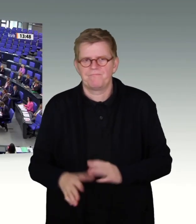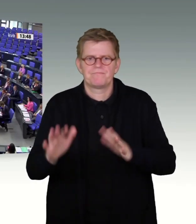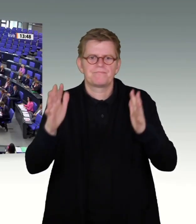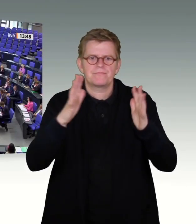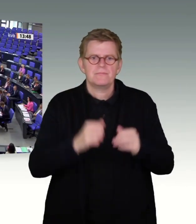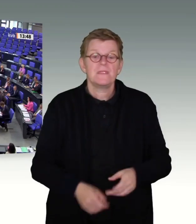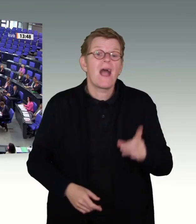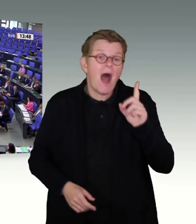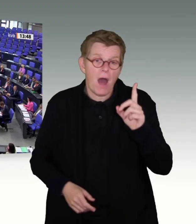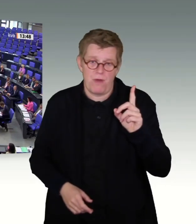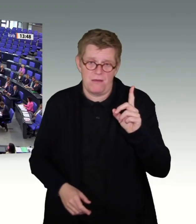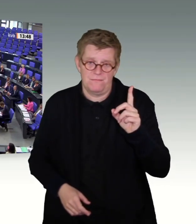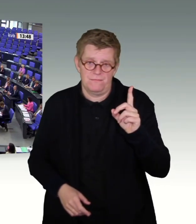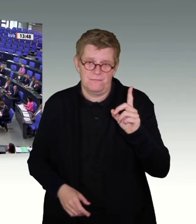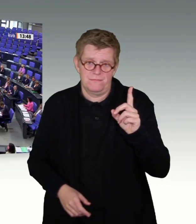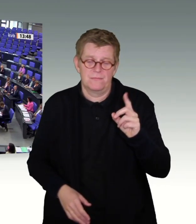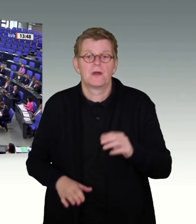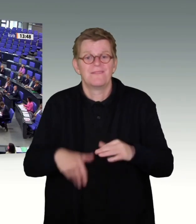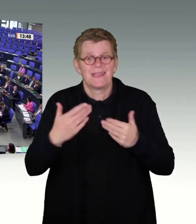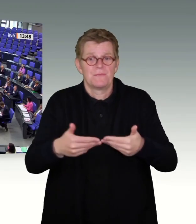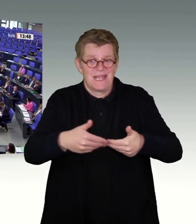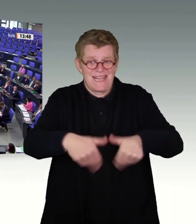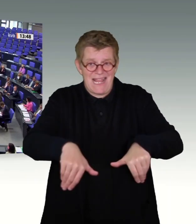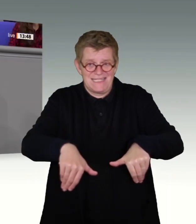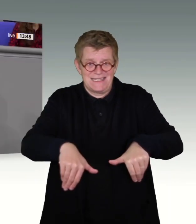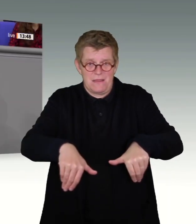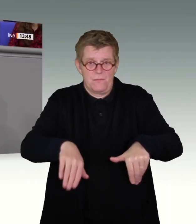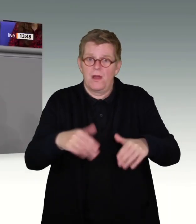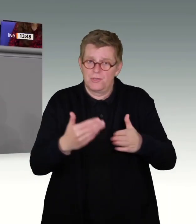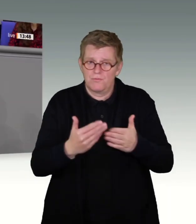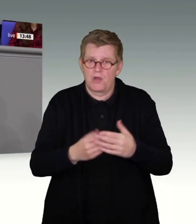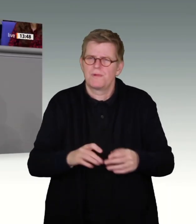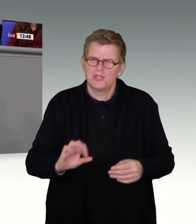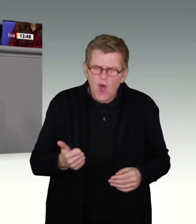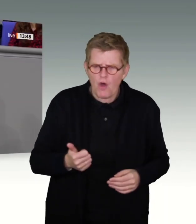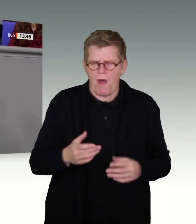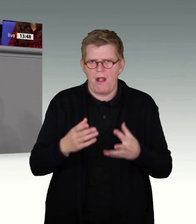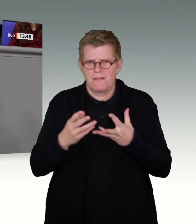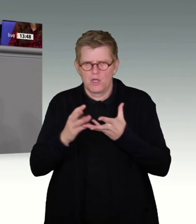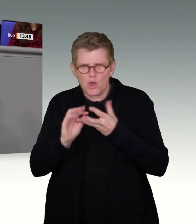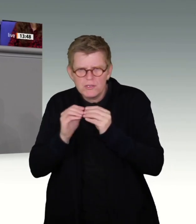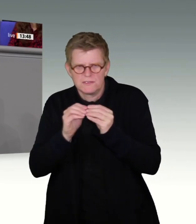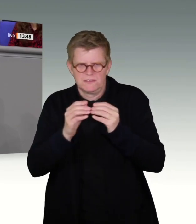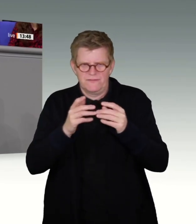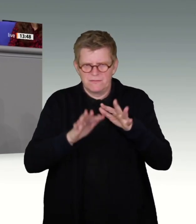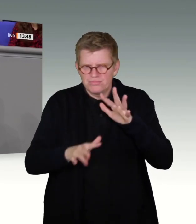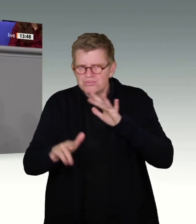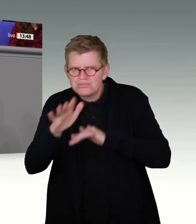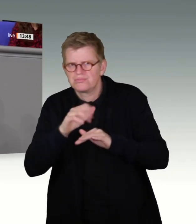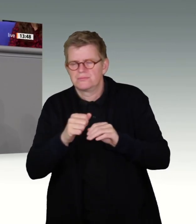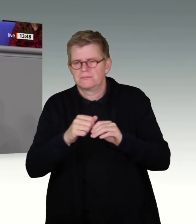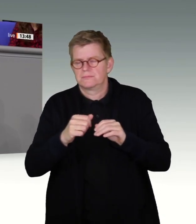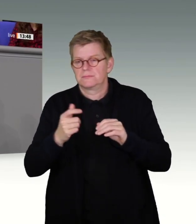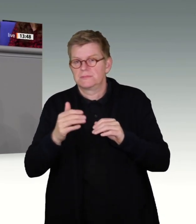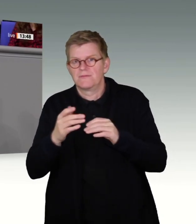Aber, und das ist die Grenze dessen, wir werden nicht dazu gehen, dass wir wieder etwas konstruieren, wo wir nur darauf setzen, dass es